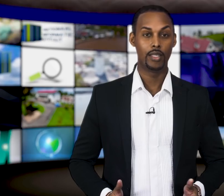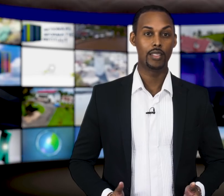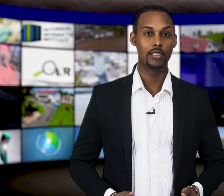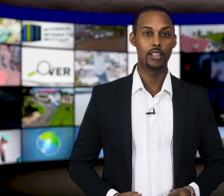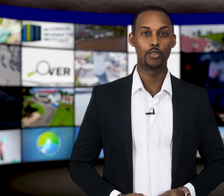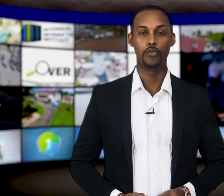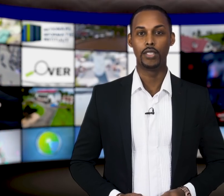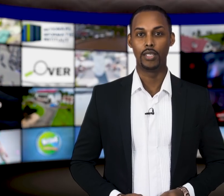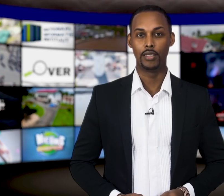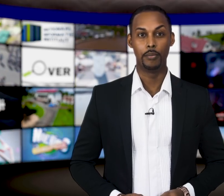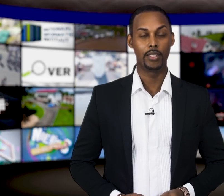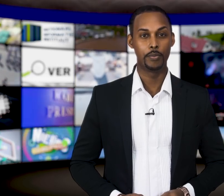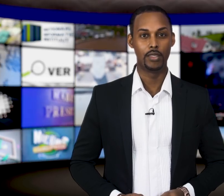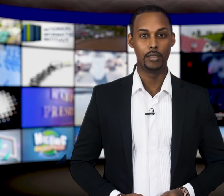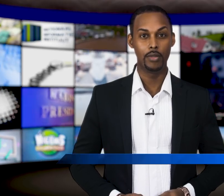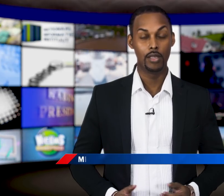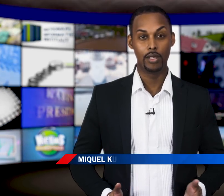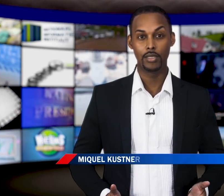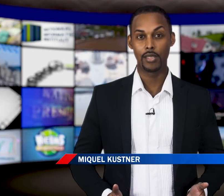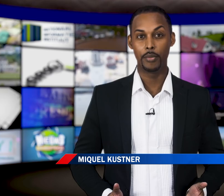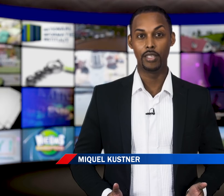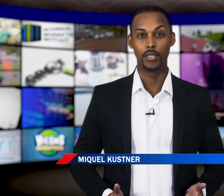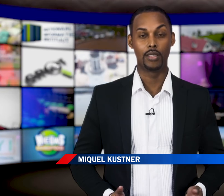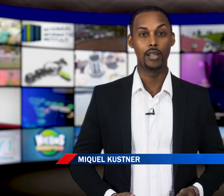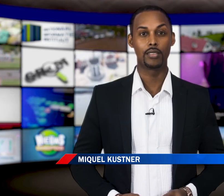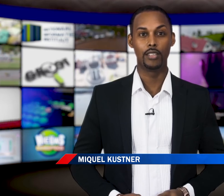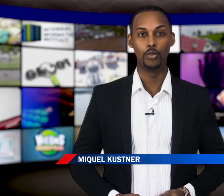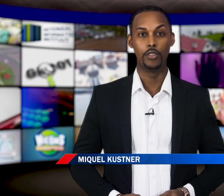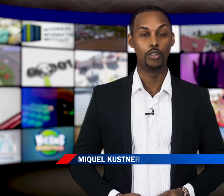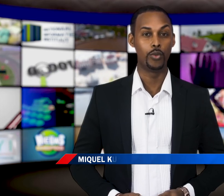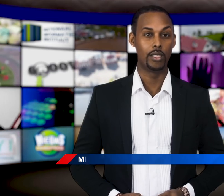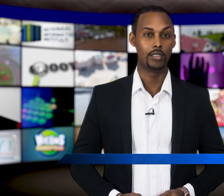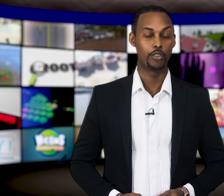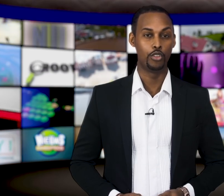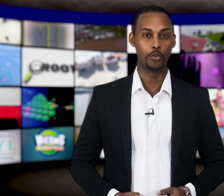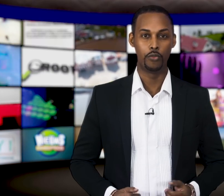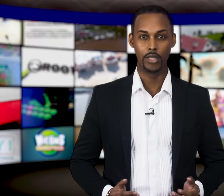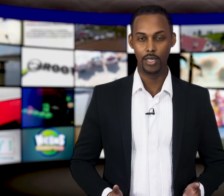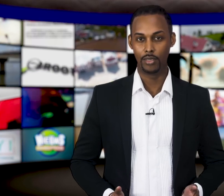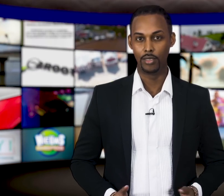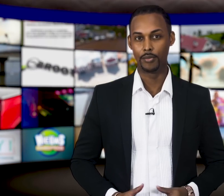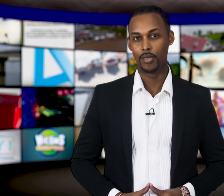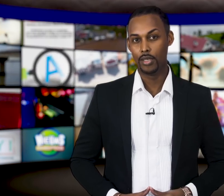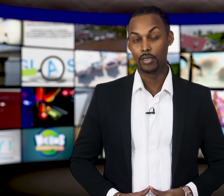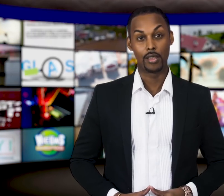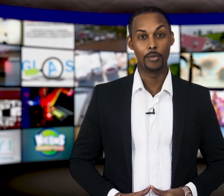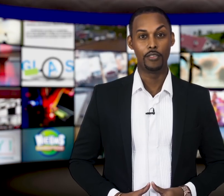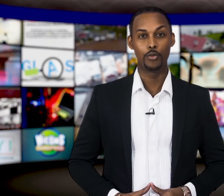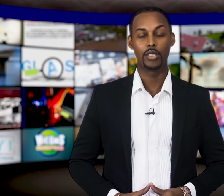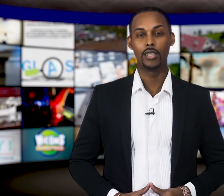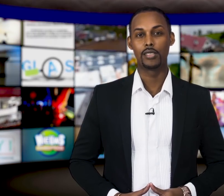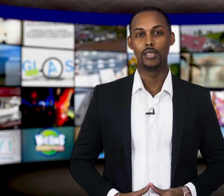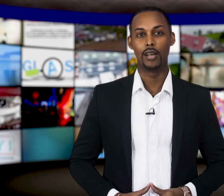Het Nationaal COVID-19 Management Team ligt de samenleving dagelijks in over de ontwikkelingen rondom COVID-19. De